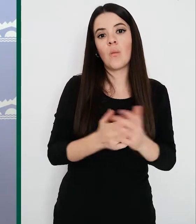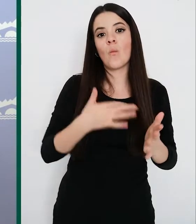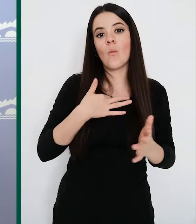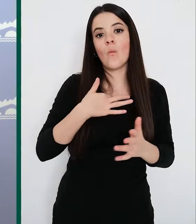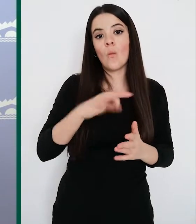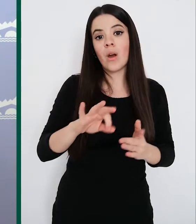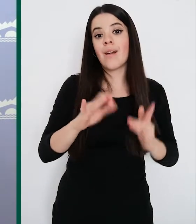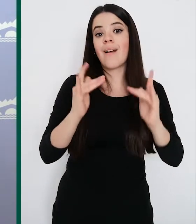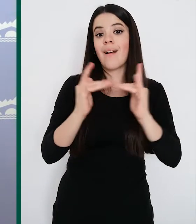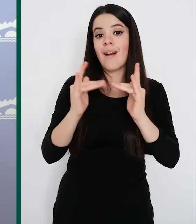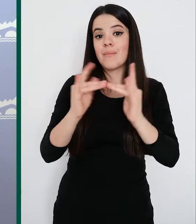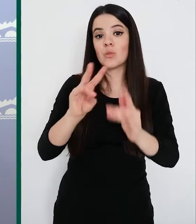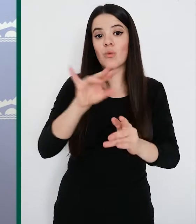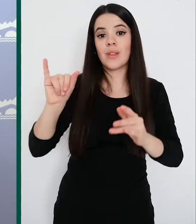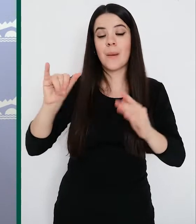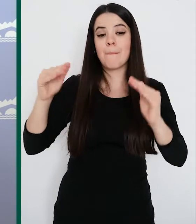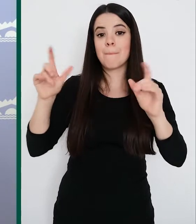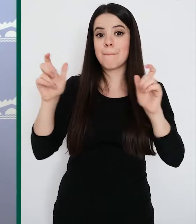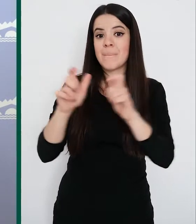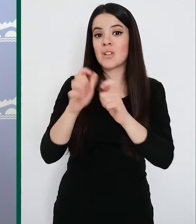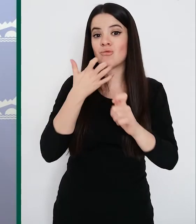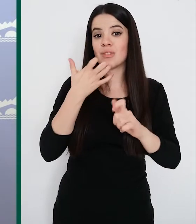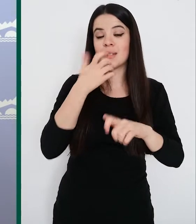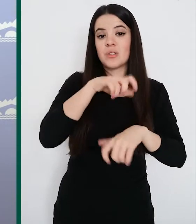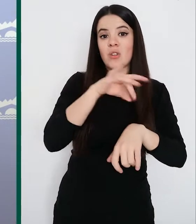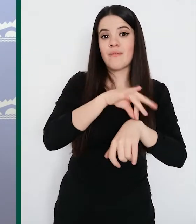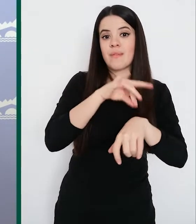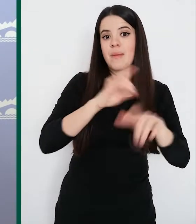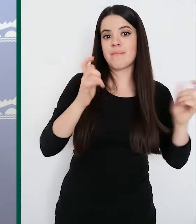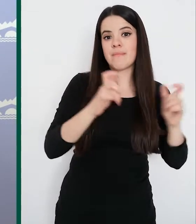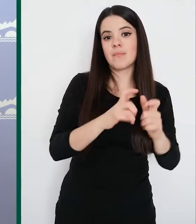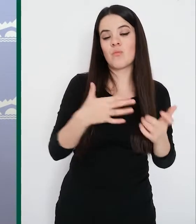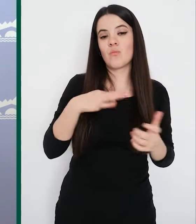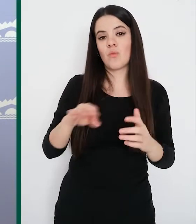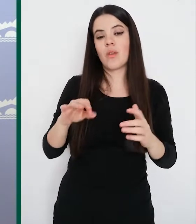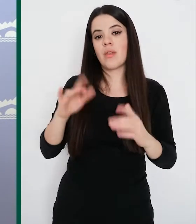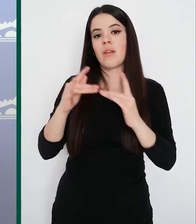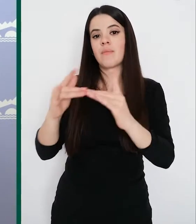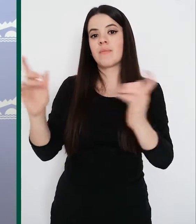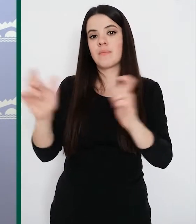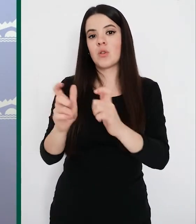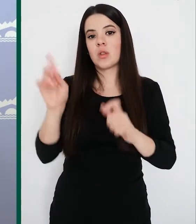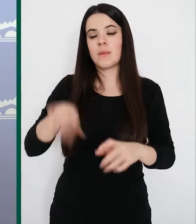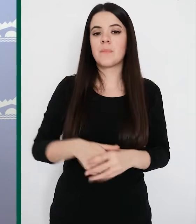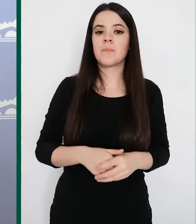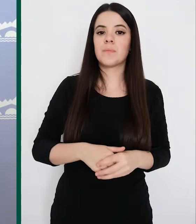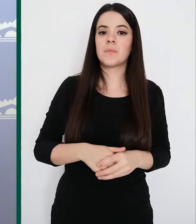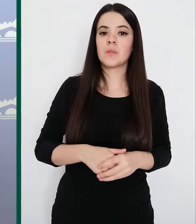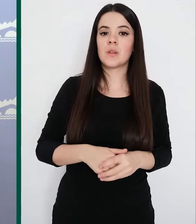camas UCI si se mantiene esta tendencia hospitalaria. En la Fundación Hospital de Calahorra hay 21 ingresados esta mañana.